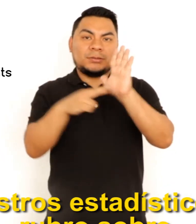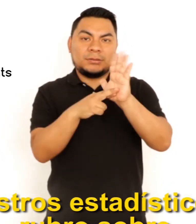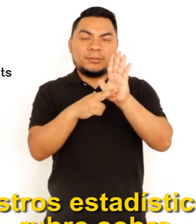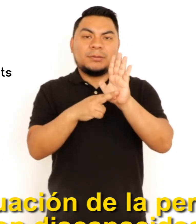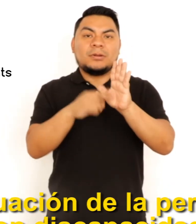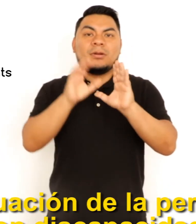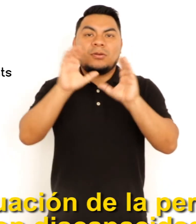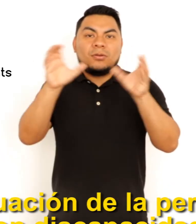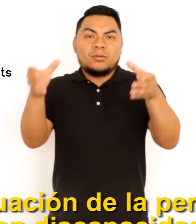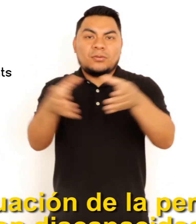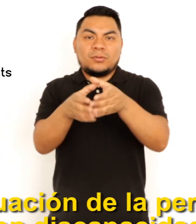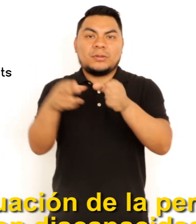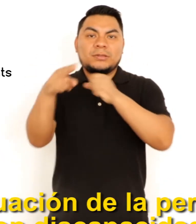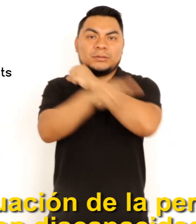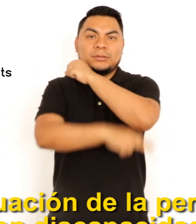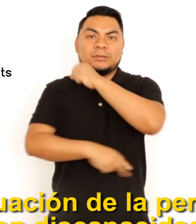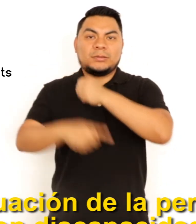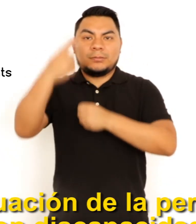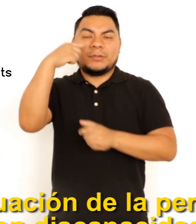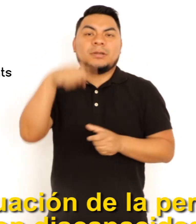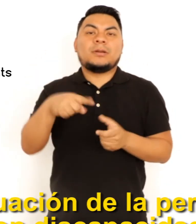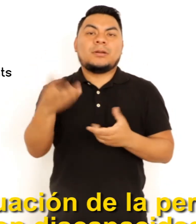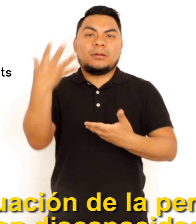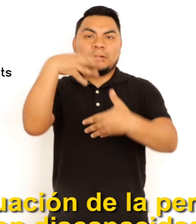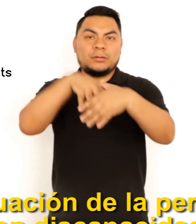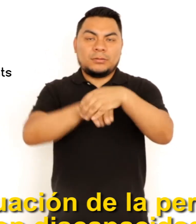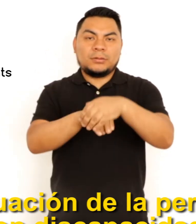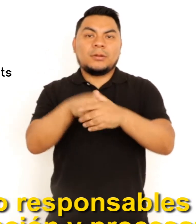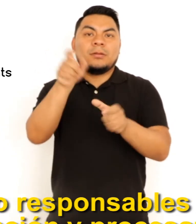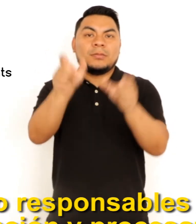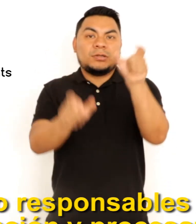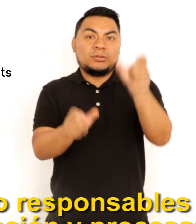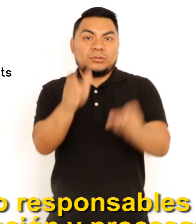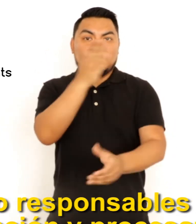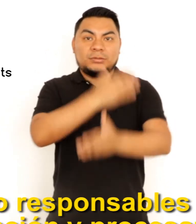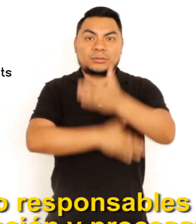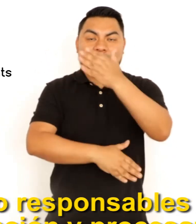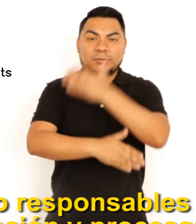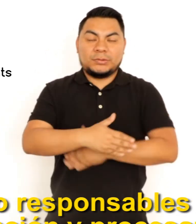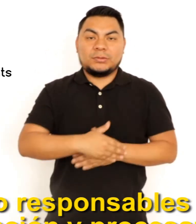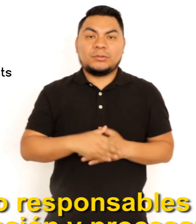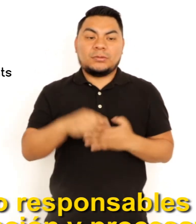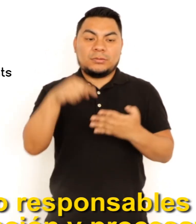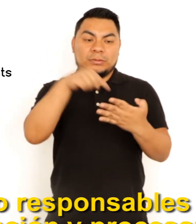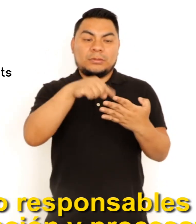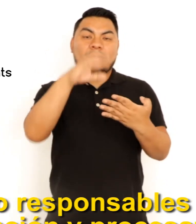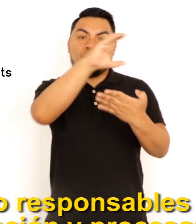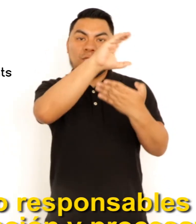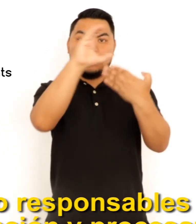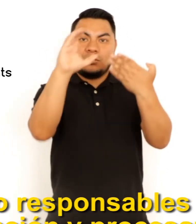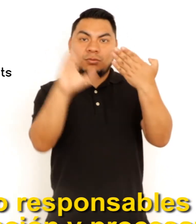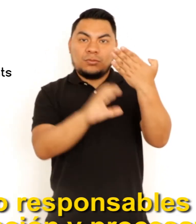sobre la situación de la persona con discapacidad, siendo responsables de su recopilación y procesamiento.